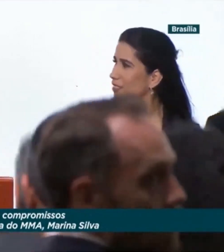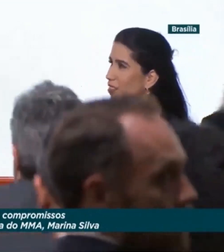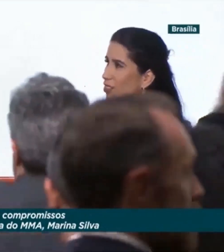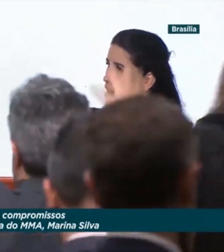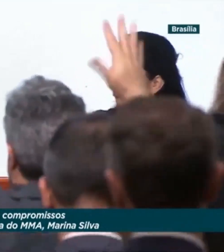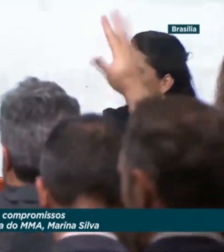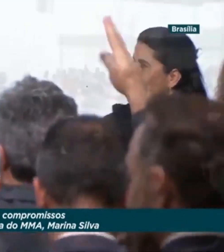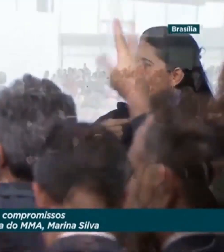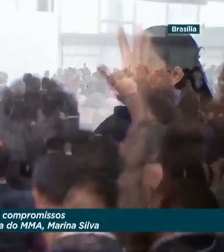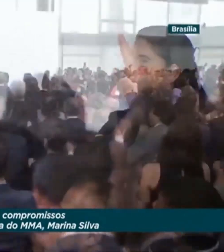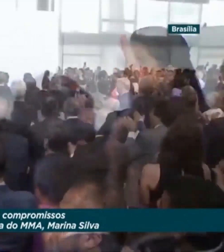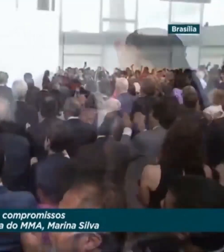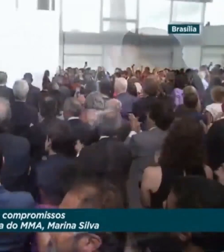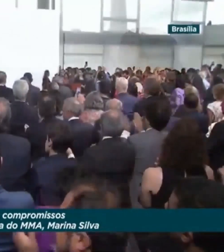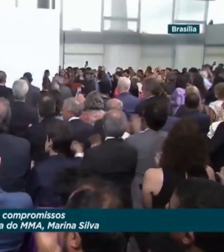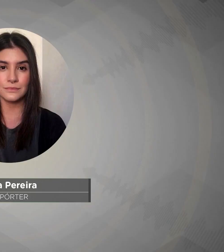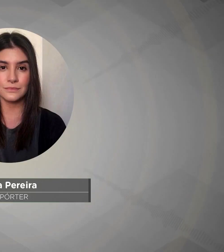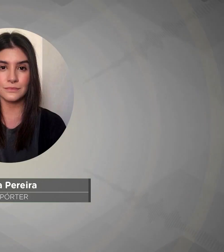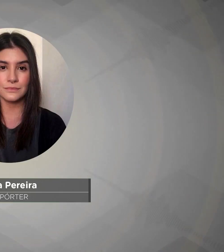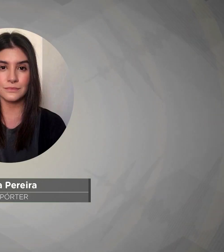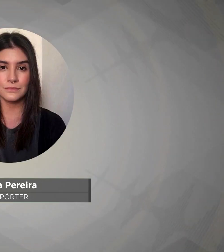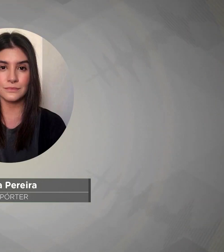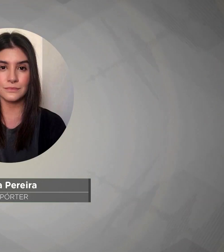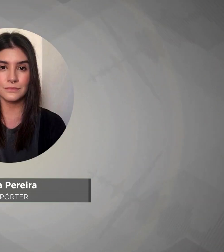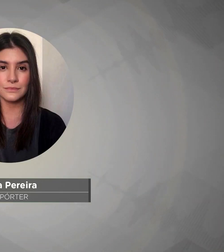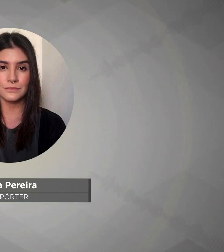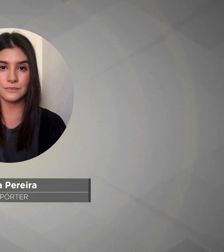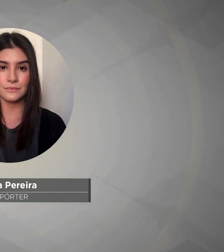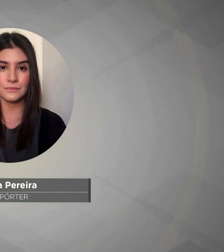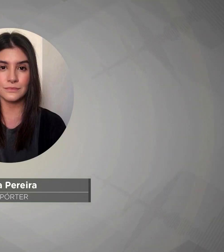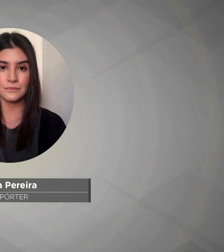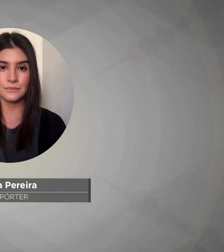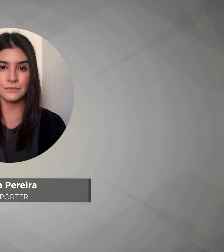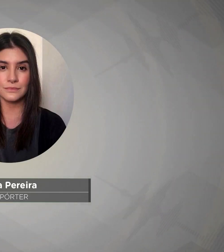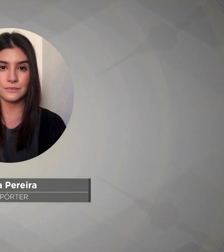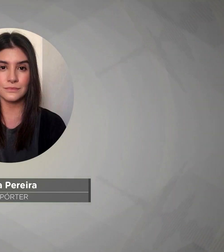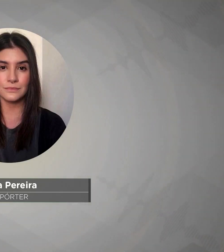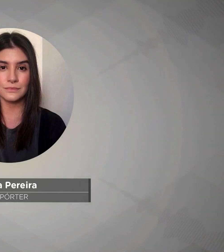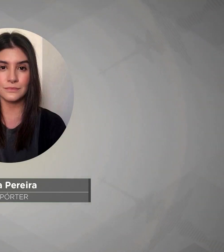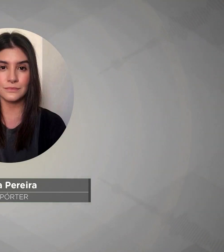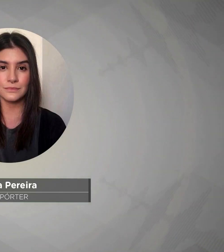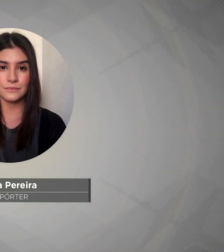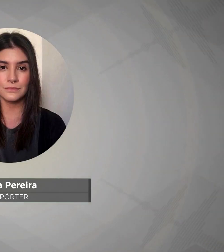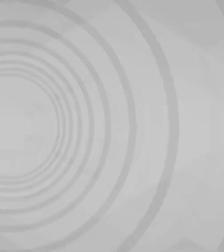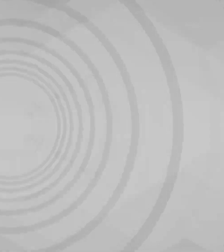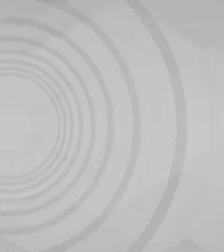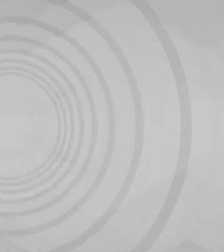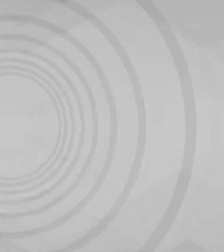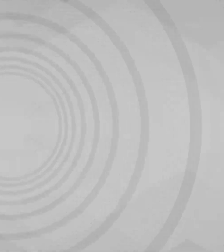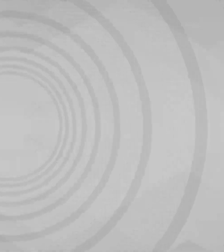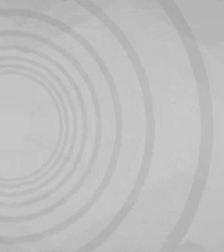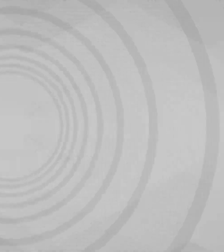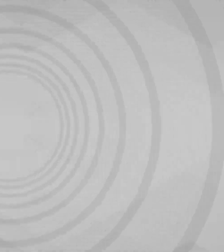desafio. Viva a democracia! Júlia Pereira, Rádio Brasil Atual e TVT.